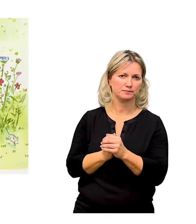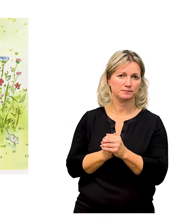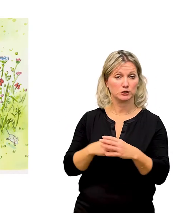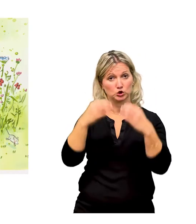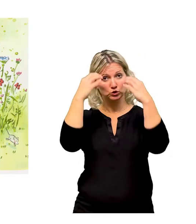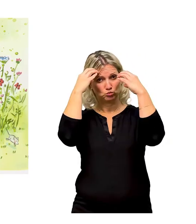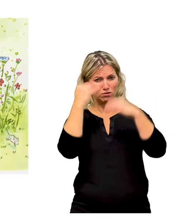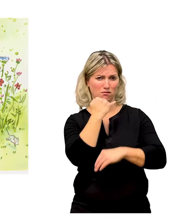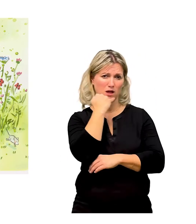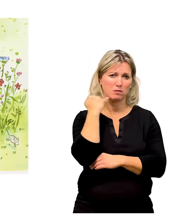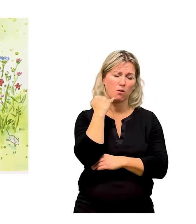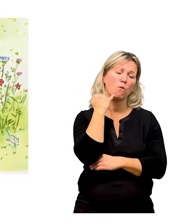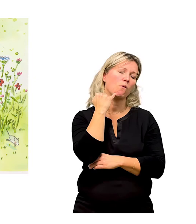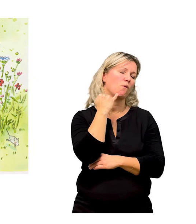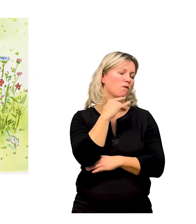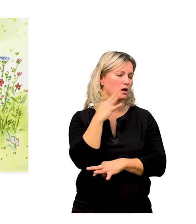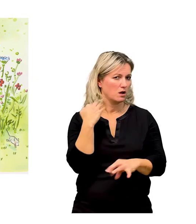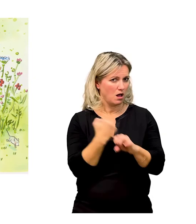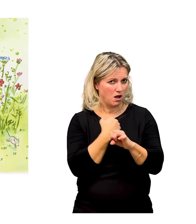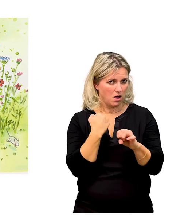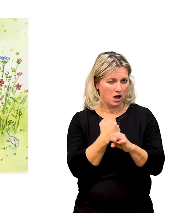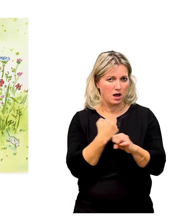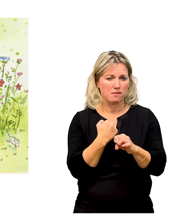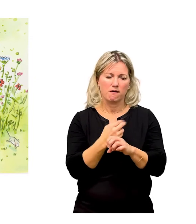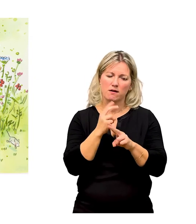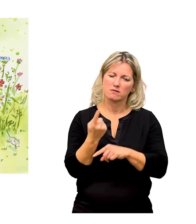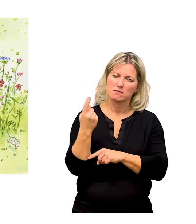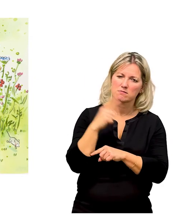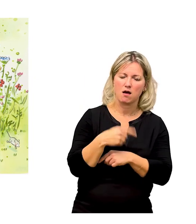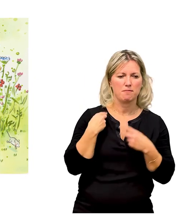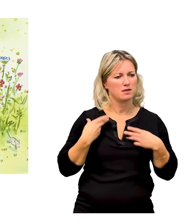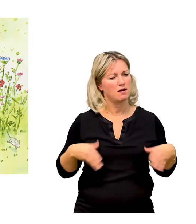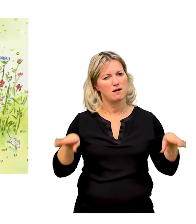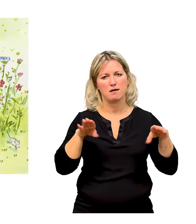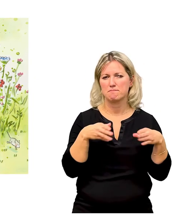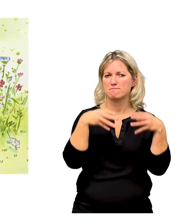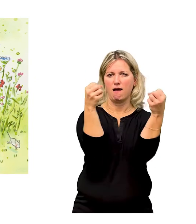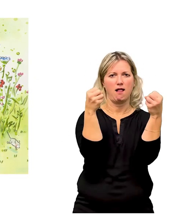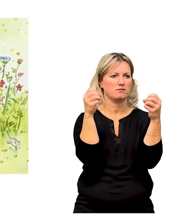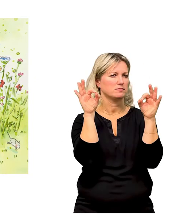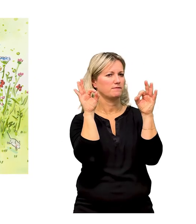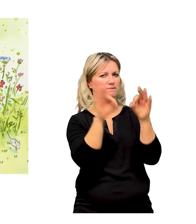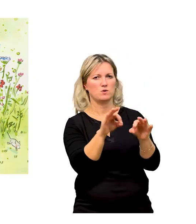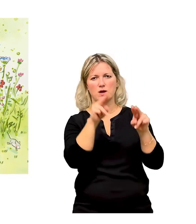Suna und Emilio haben alle Hände voll zu tun. Das wird ein richtiger Palast, freut sich Suna.